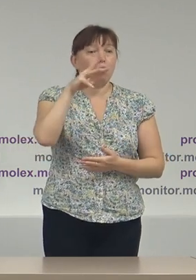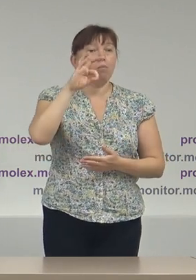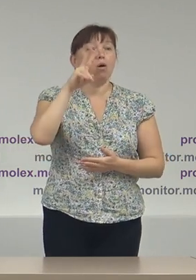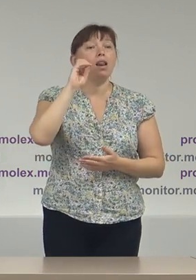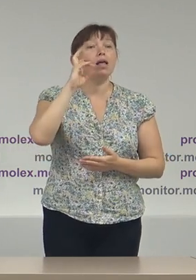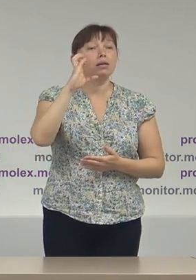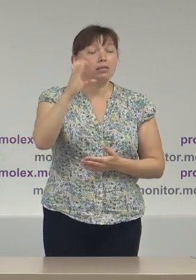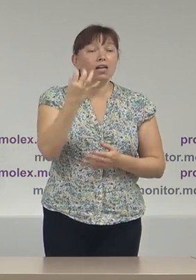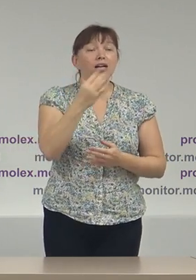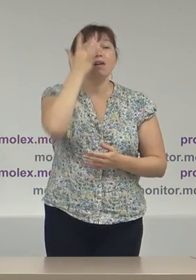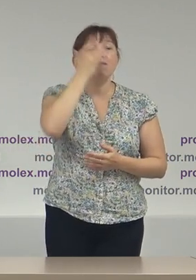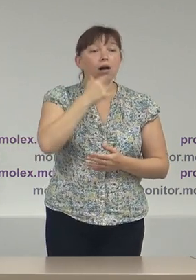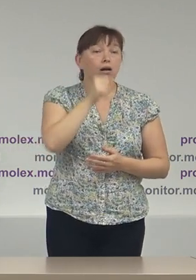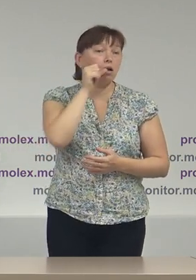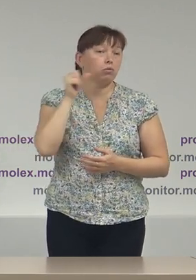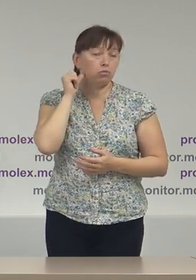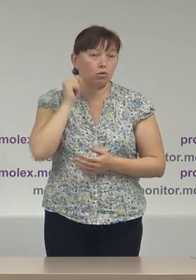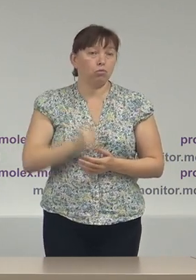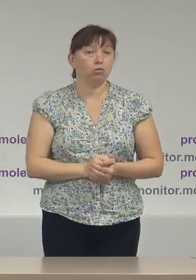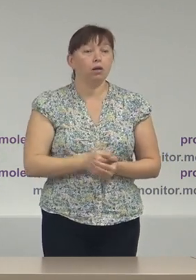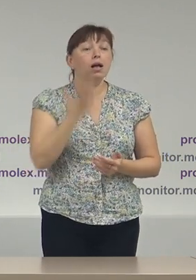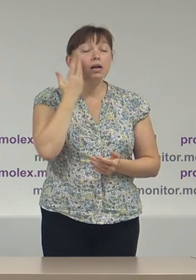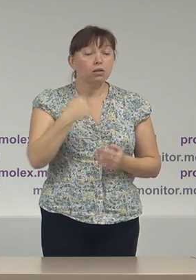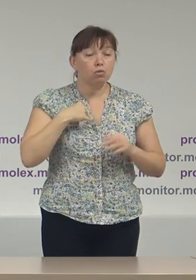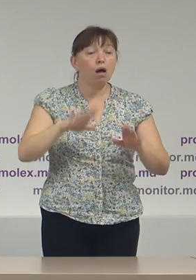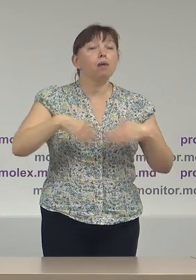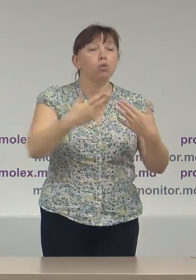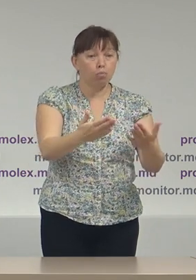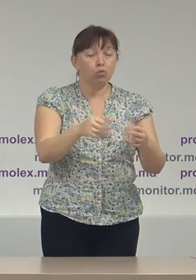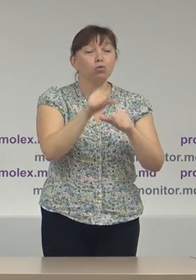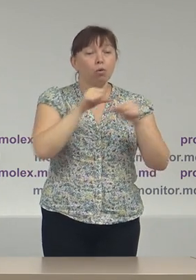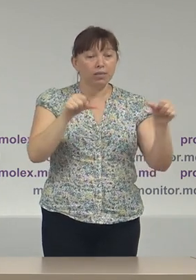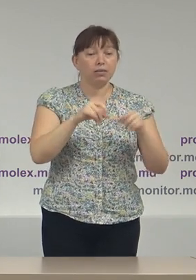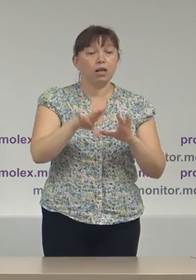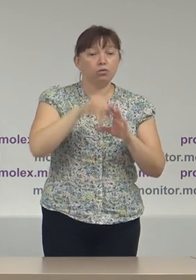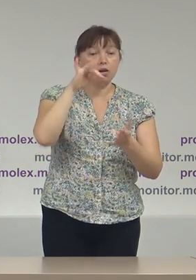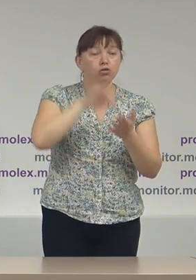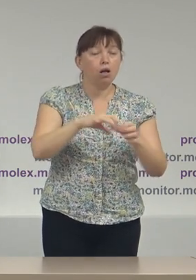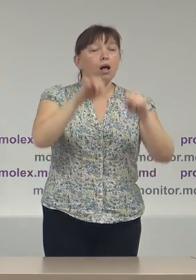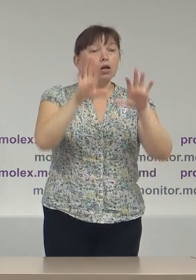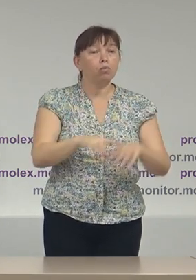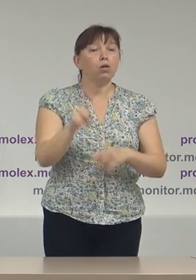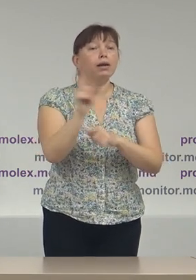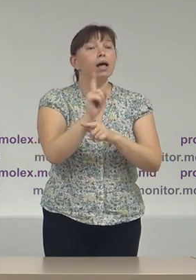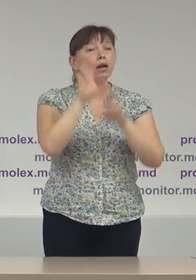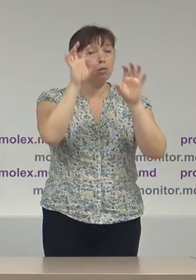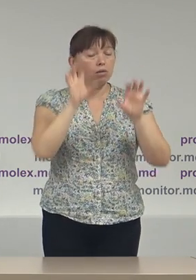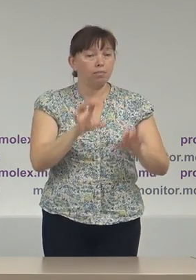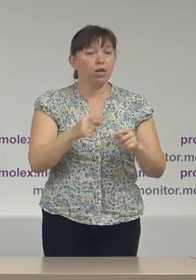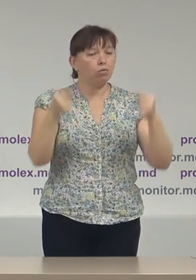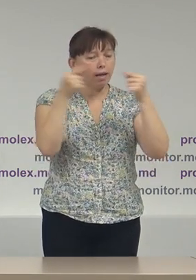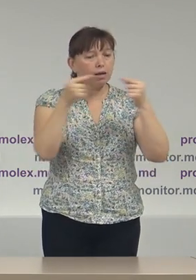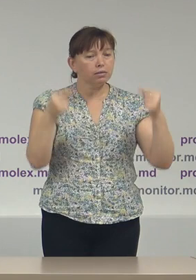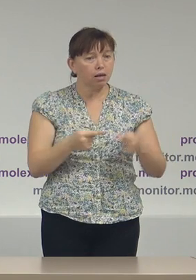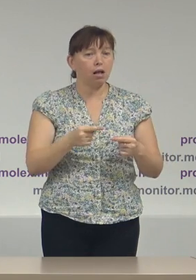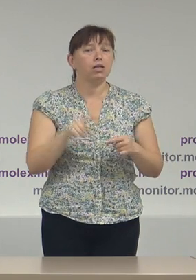vara anului 2019. Atunci când am propus Comisia Electorală Centrală adoptarea unui regulament exact în ceea ce